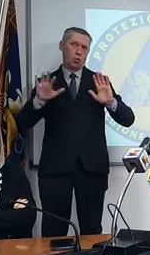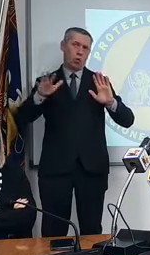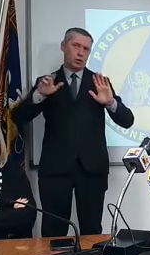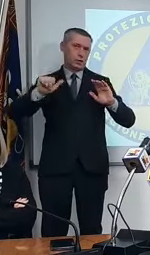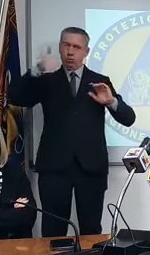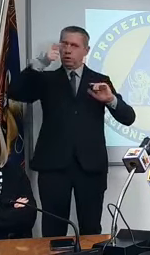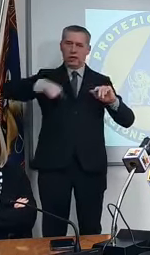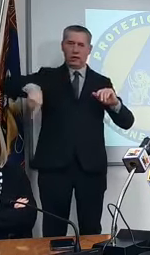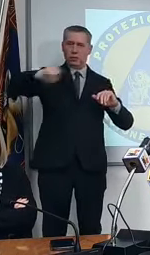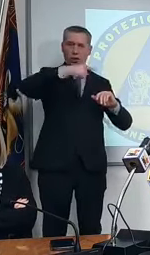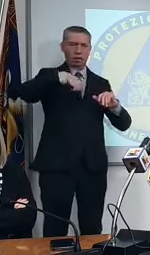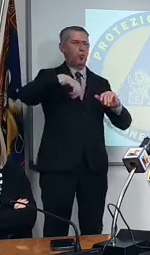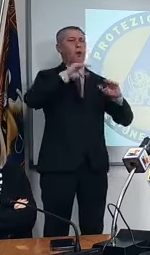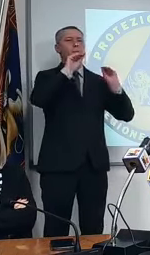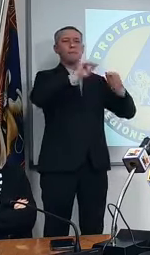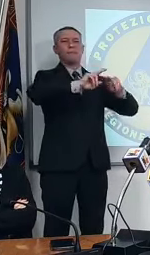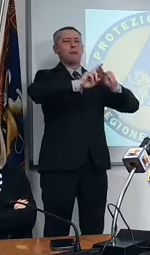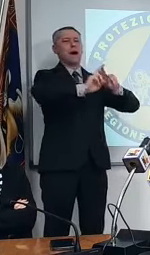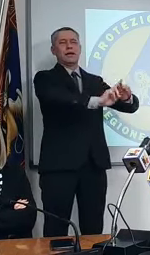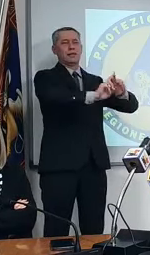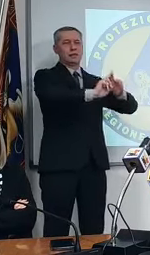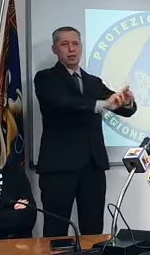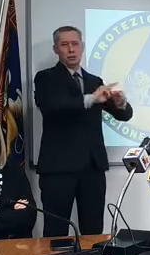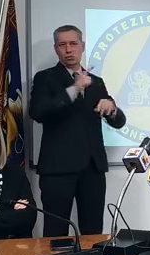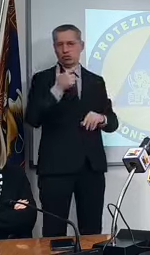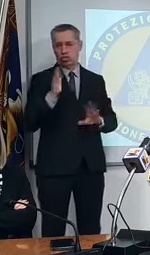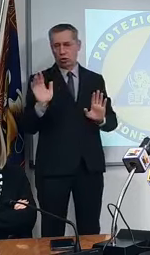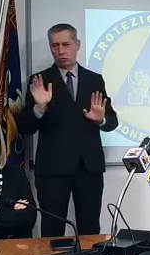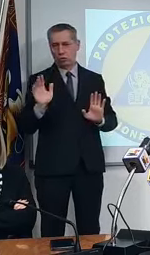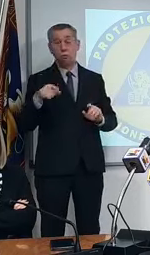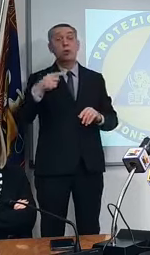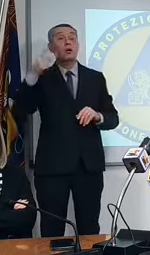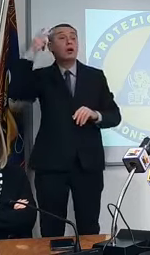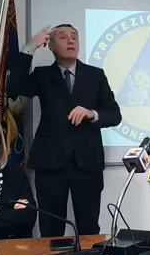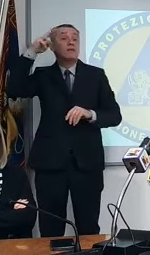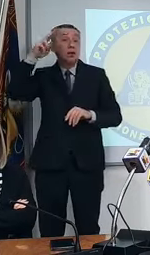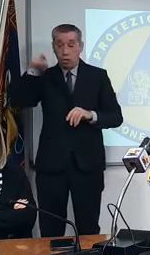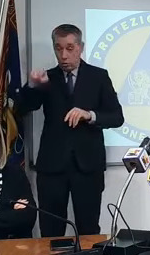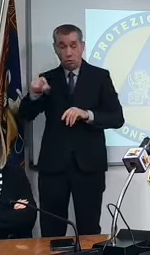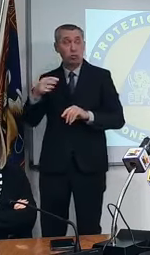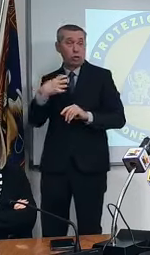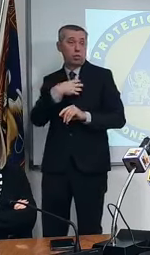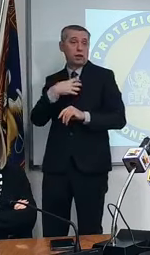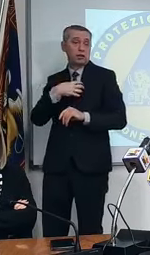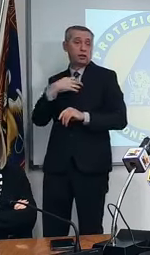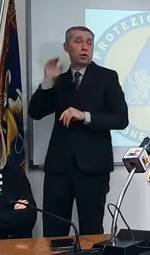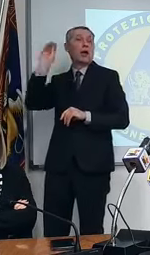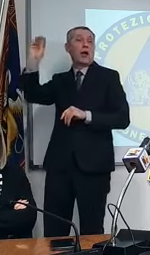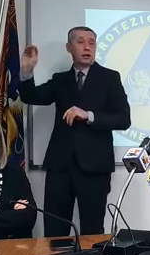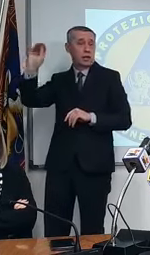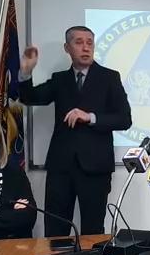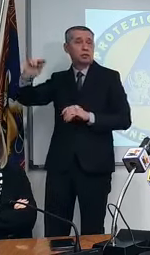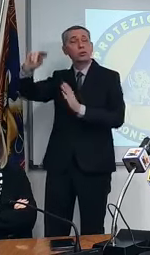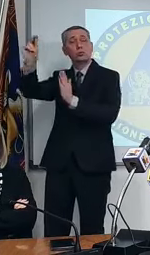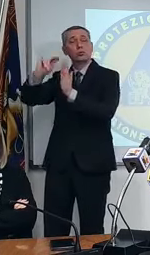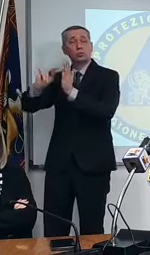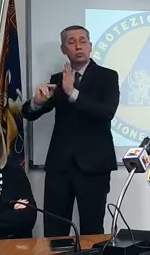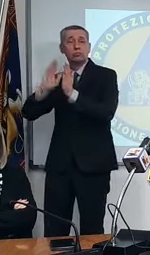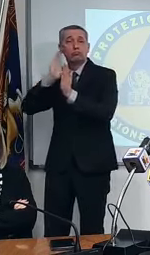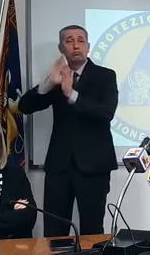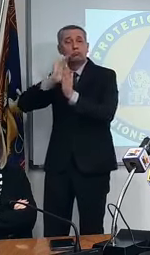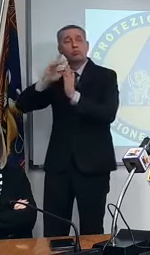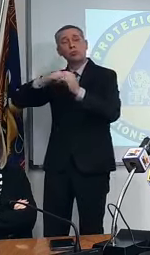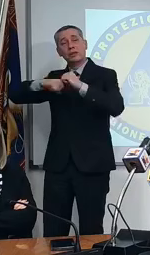dopodiché circa l'aspetto di Verona l'assessore ha chiesto proprio questa mattina una relazione dettagliata al direttore